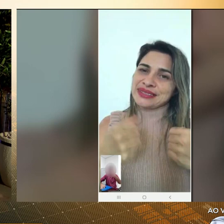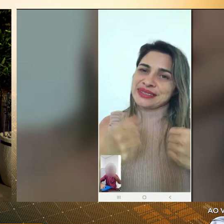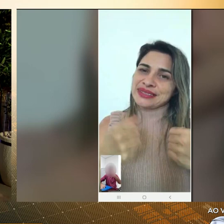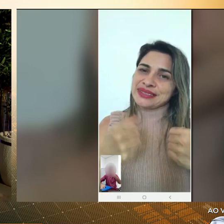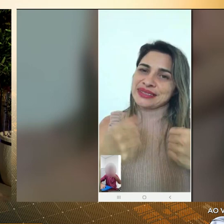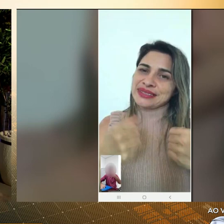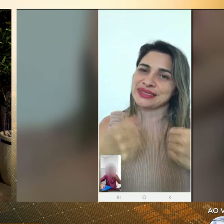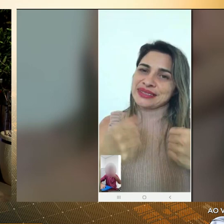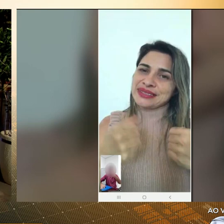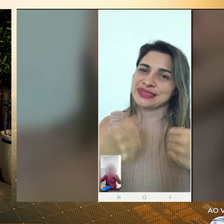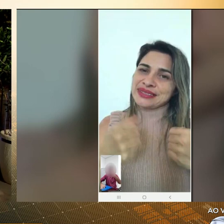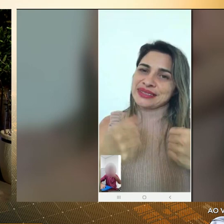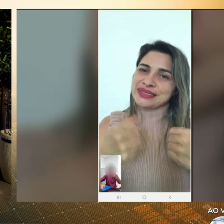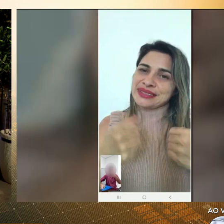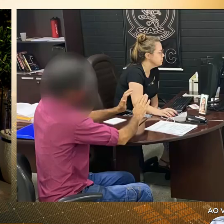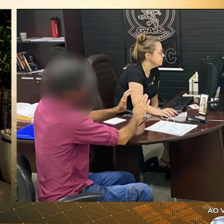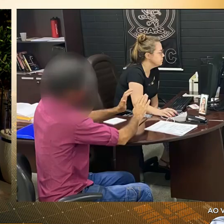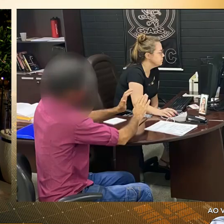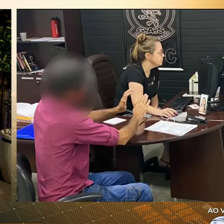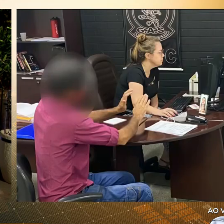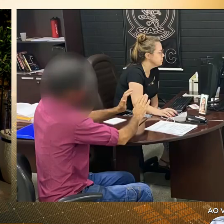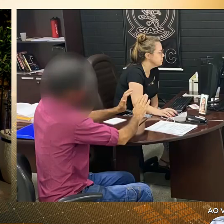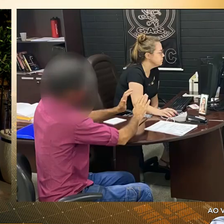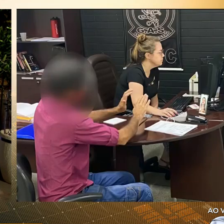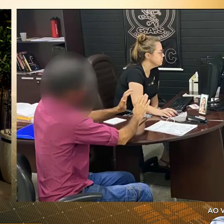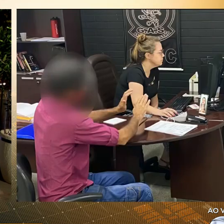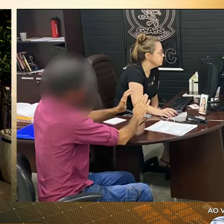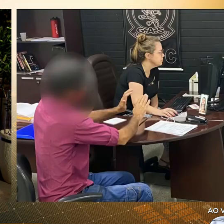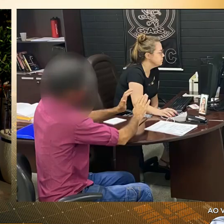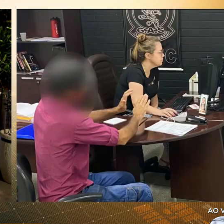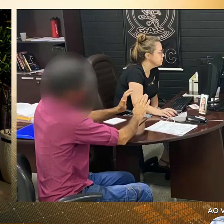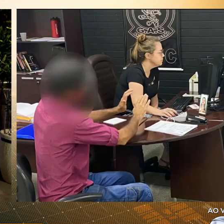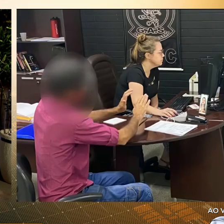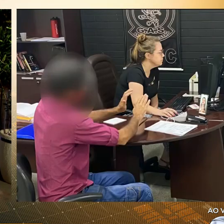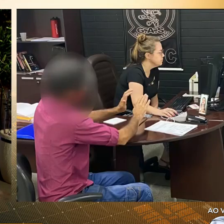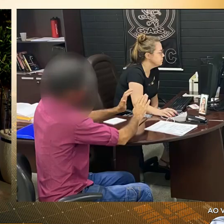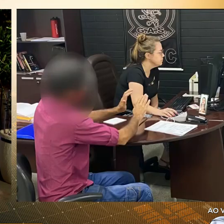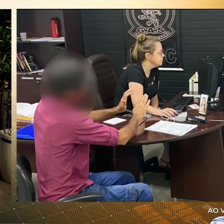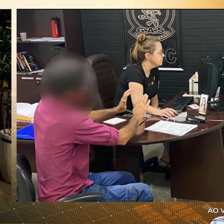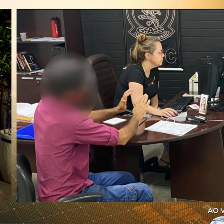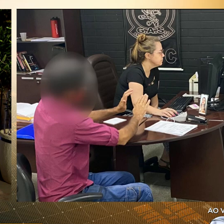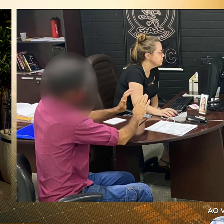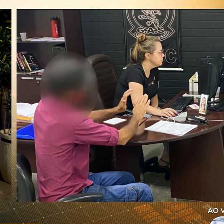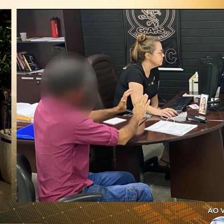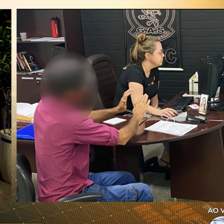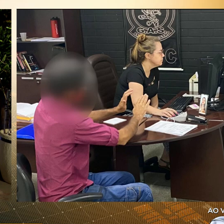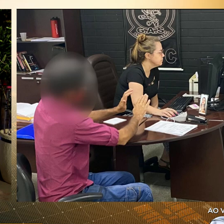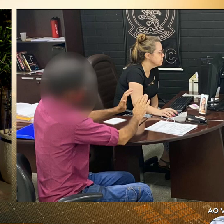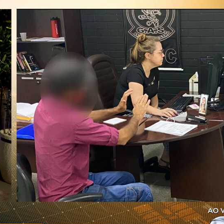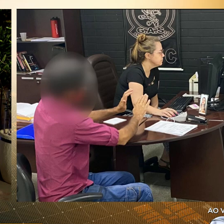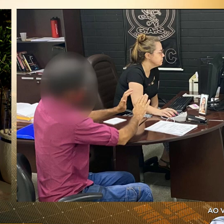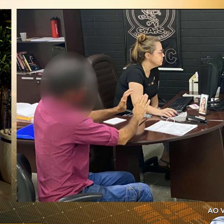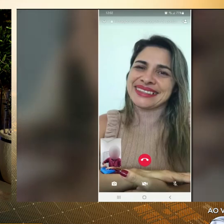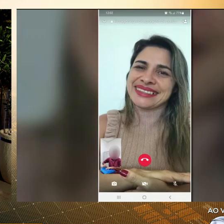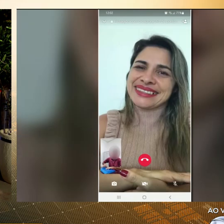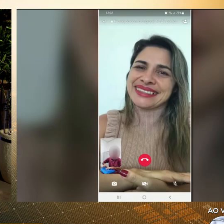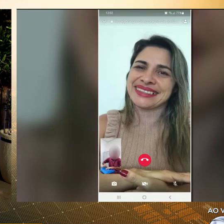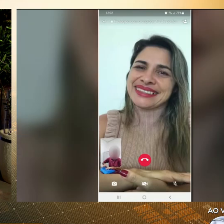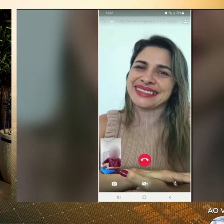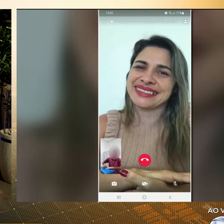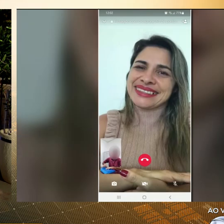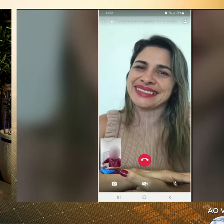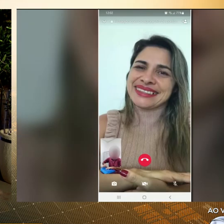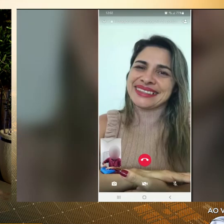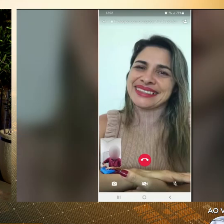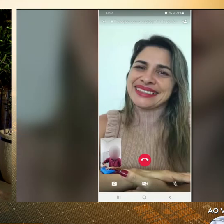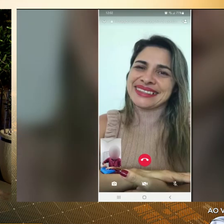coração, assim, espetacular de poder ajudar à distância. E aí resolveu o problema. Esse homem saiu com o atendimento que ele foi buscar na delegacia. Não era